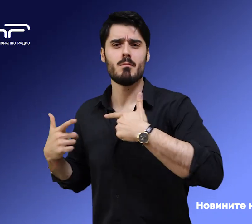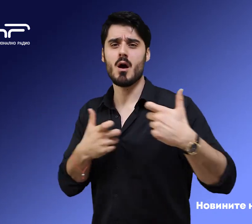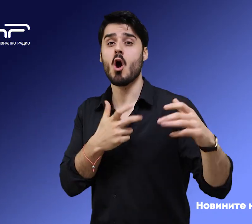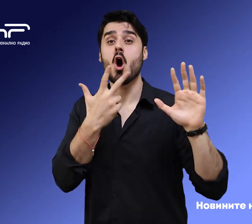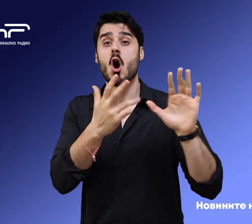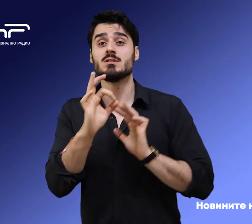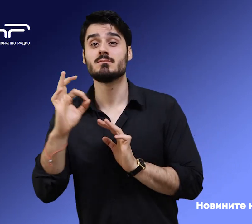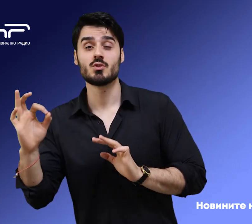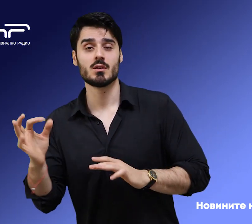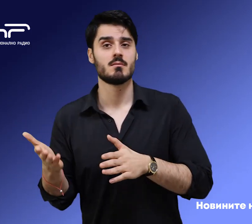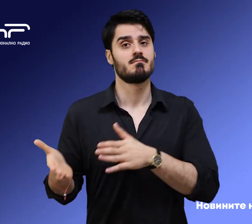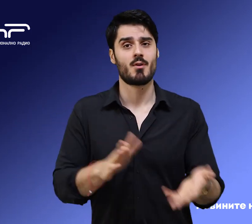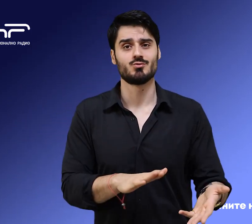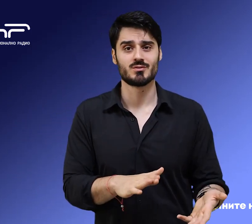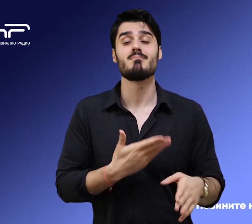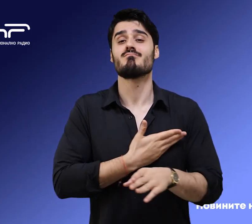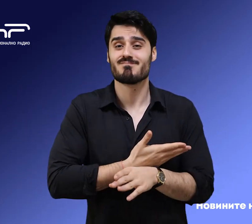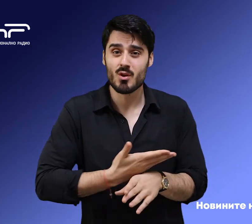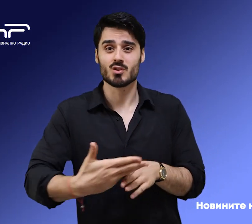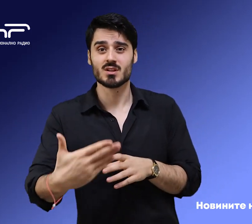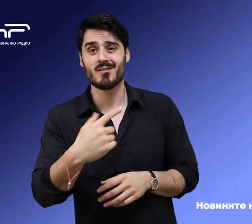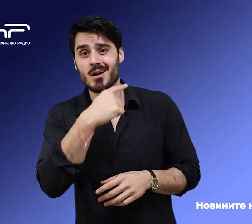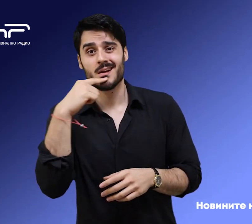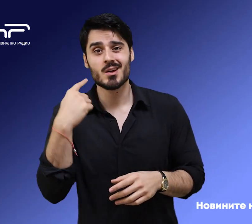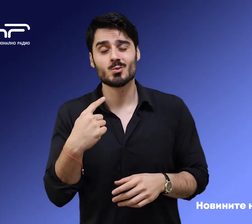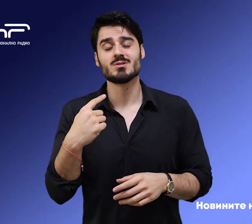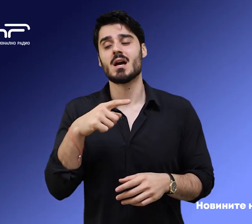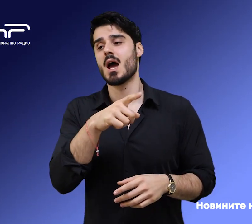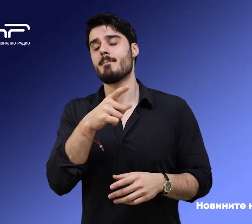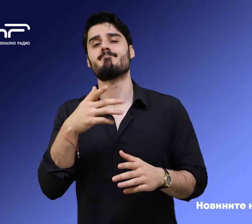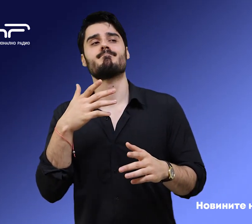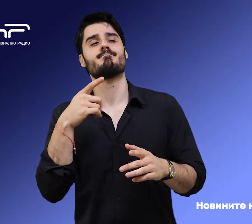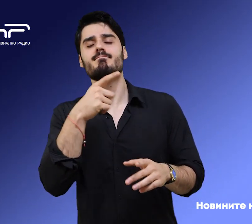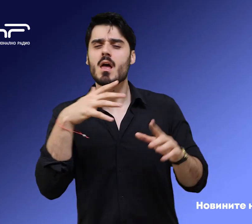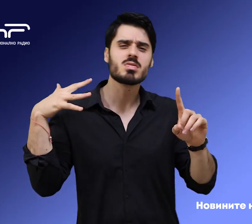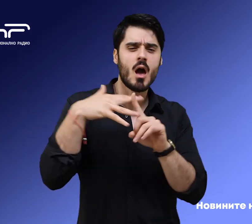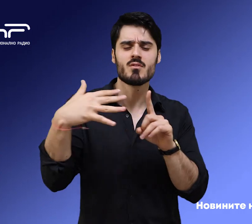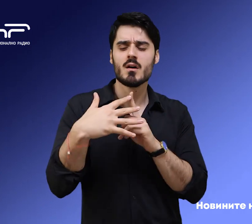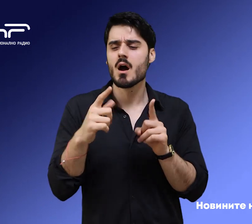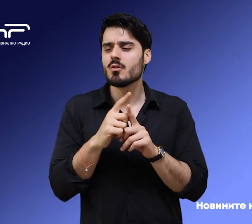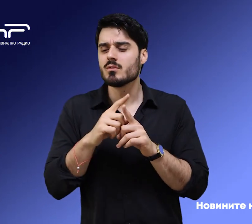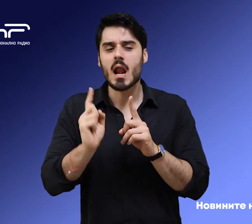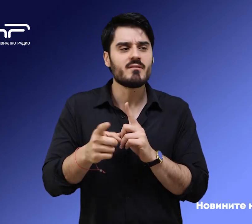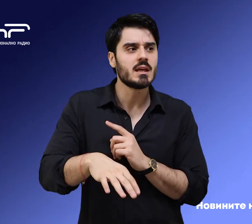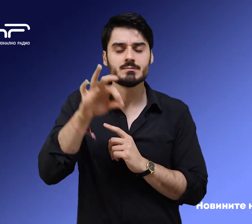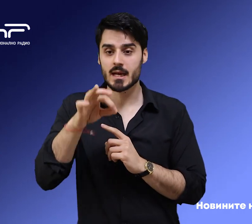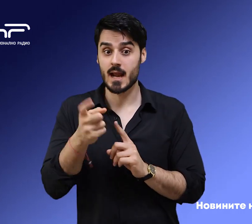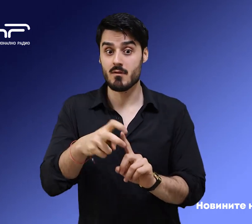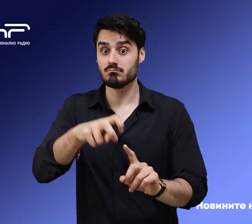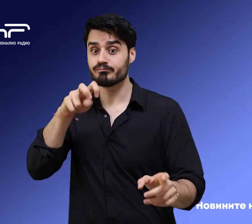руски военни. Продължават опитите на руснаците да обкръжат града, като поставят защитниците му пред избор, да се оттеглят или да се